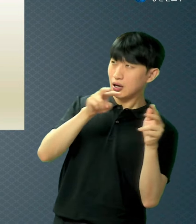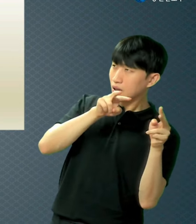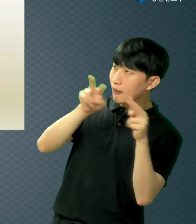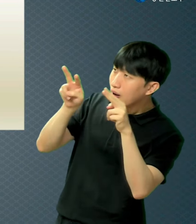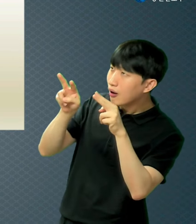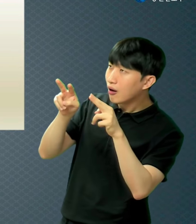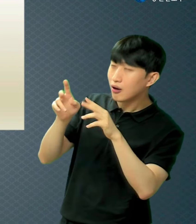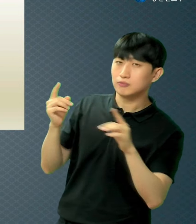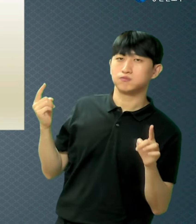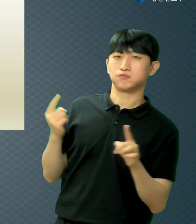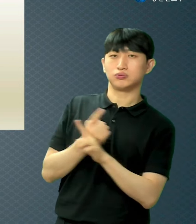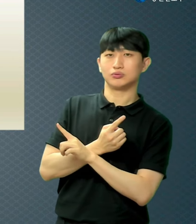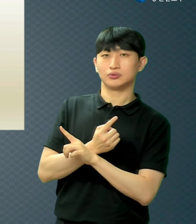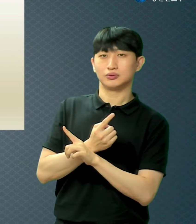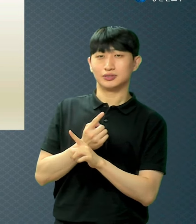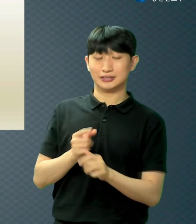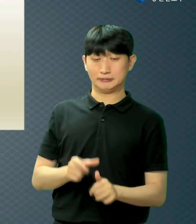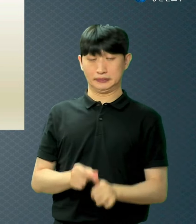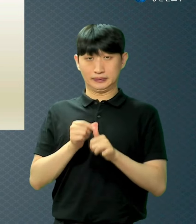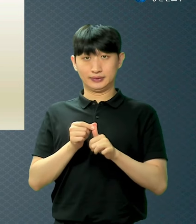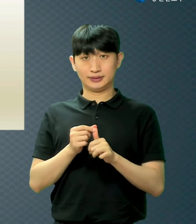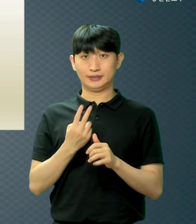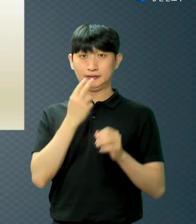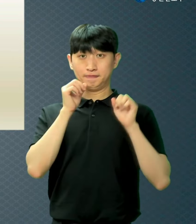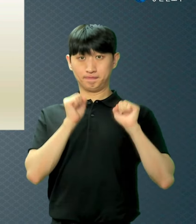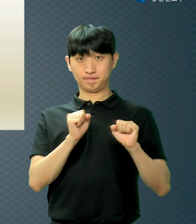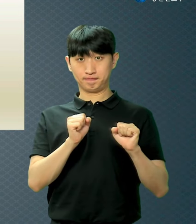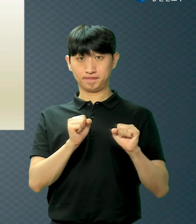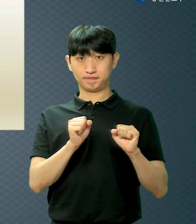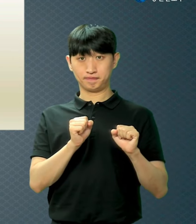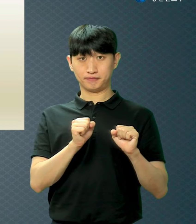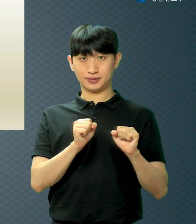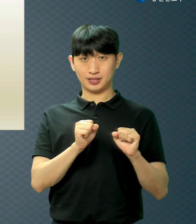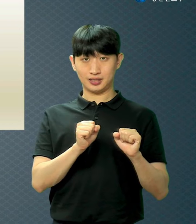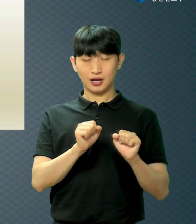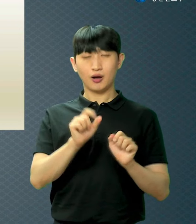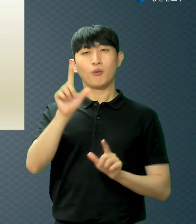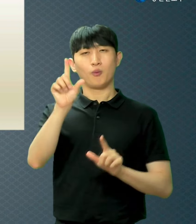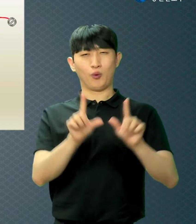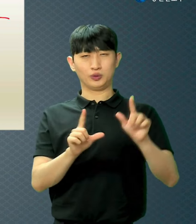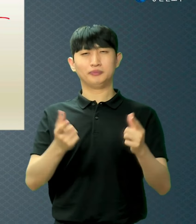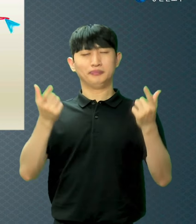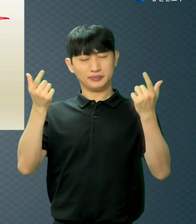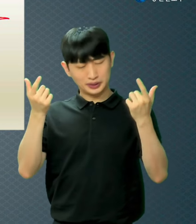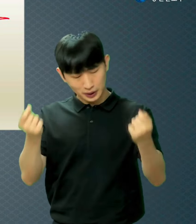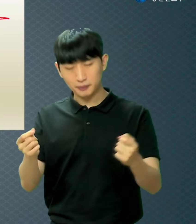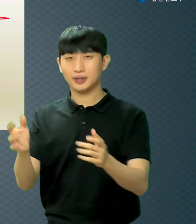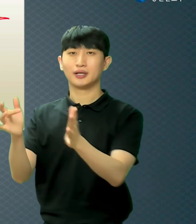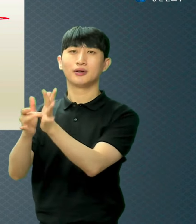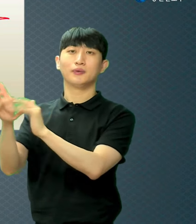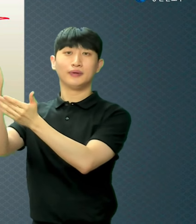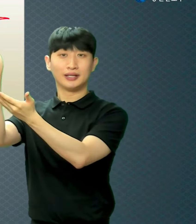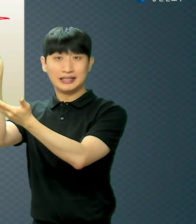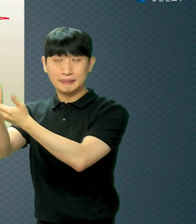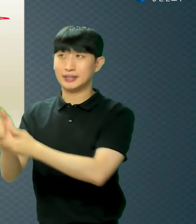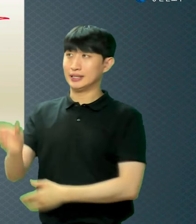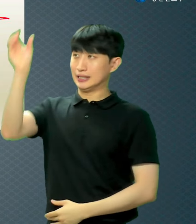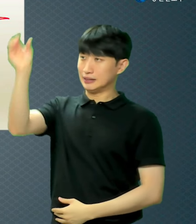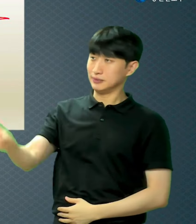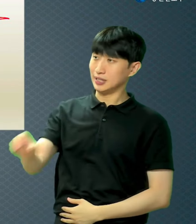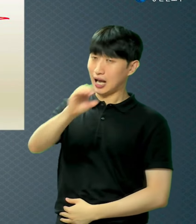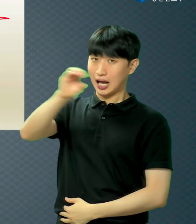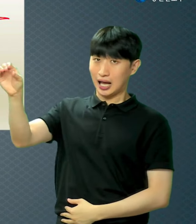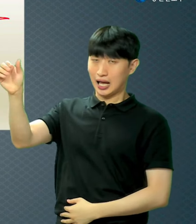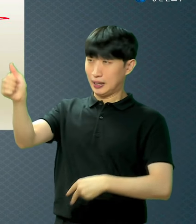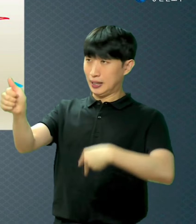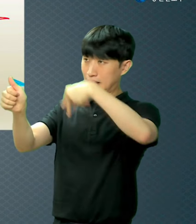그렇죠 그것처럼 예수님이 십자가에서 죽으시는데